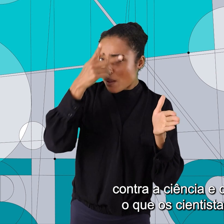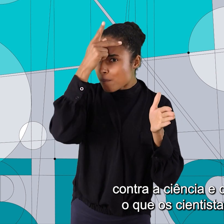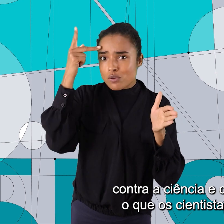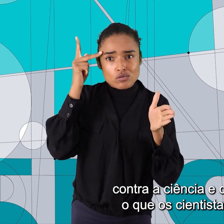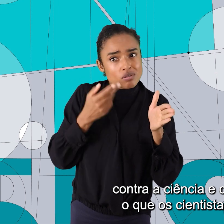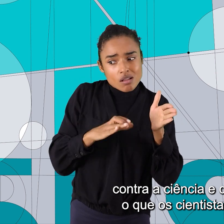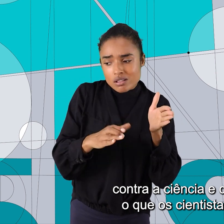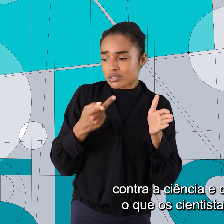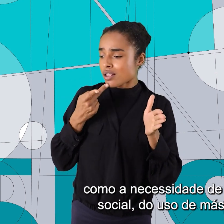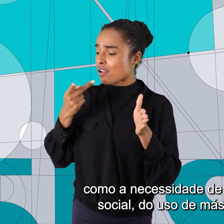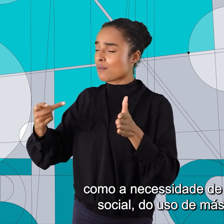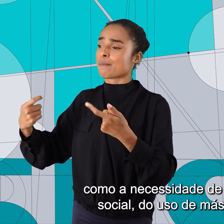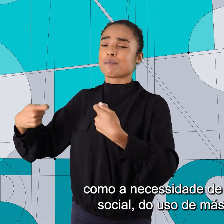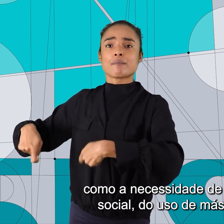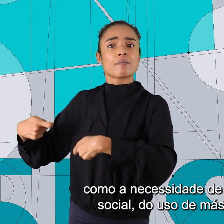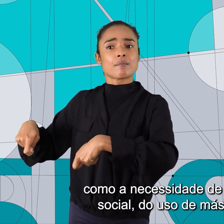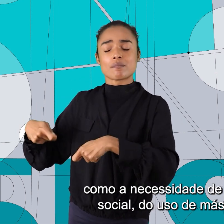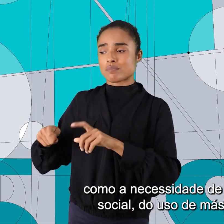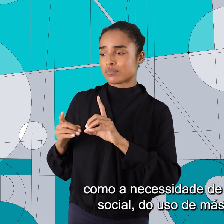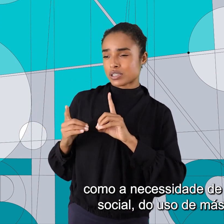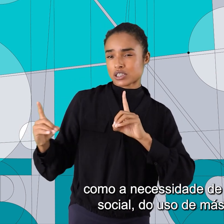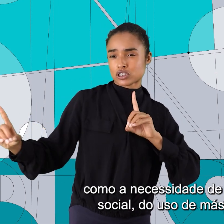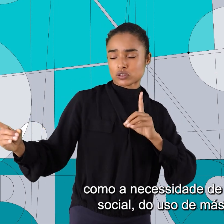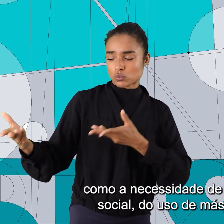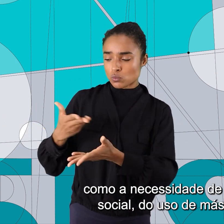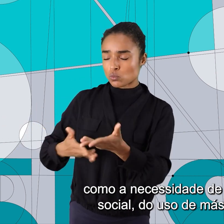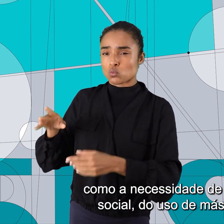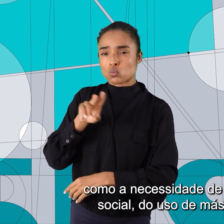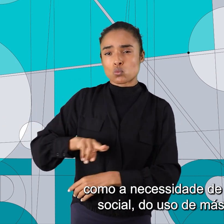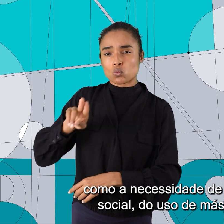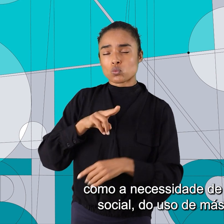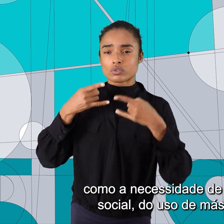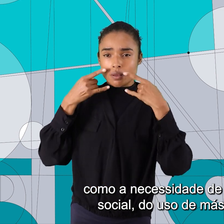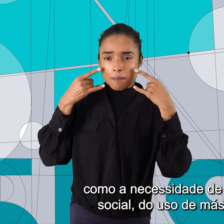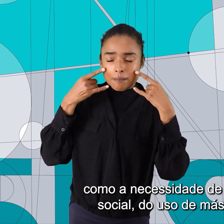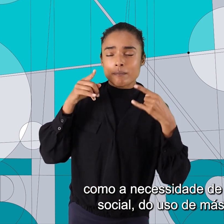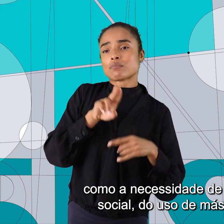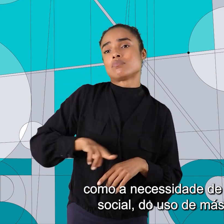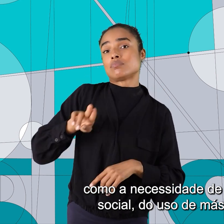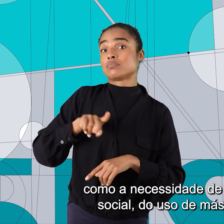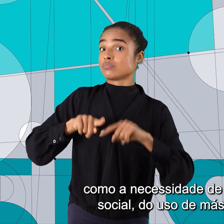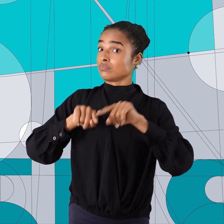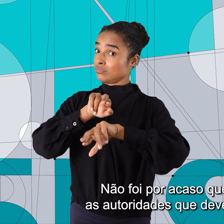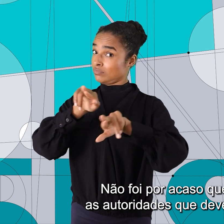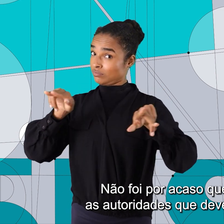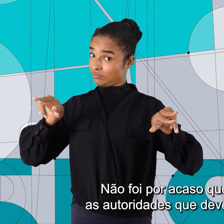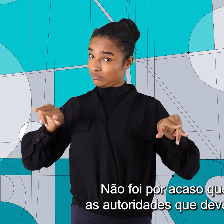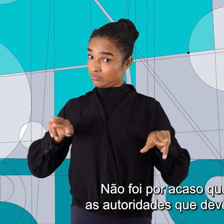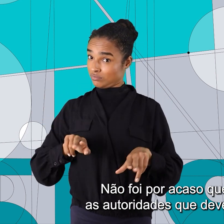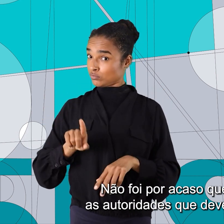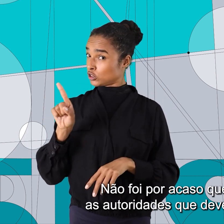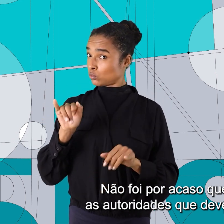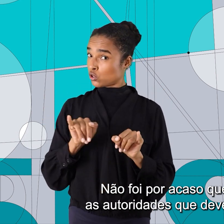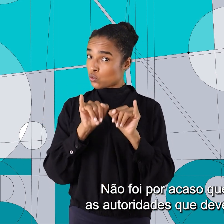cientistas diziam, como a necessidade de distanciamento social, do uso de máscaras, enfim. Não foi por